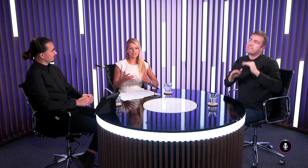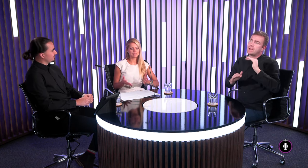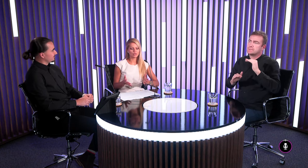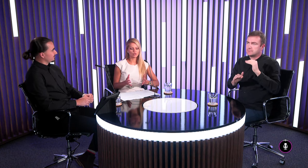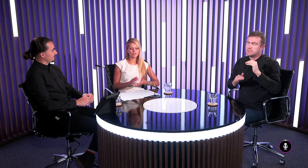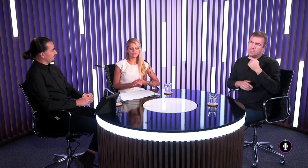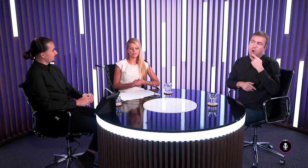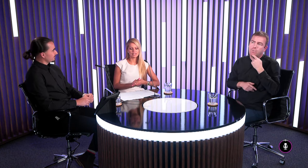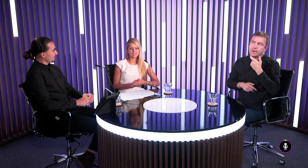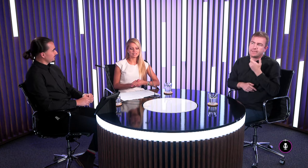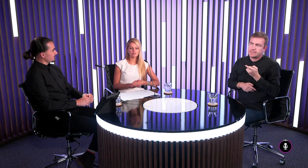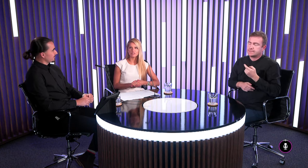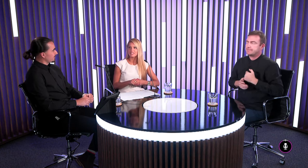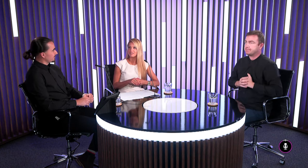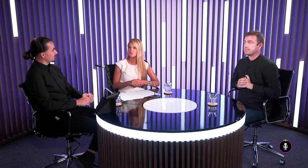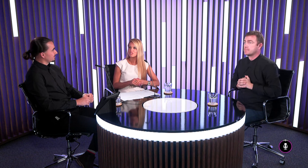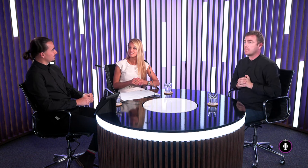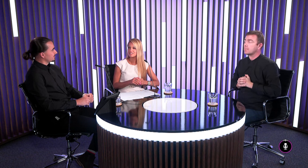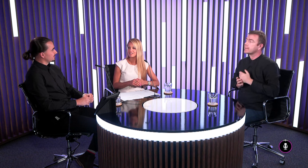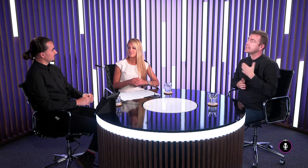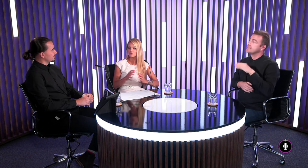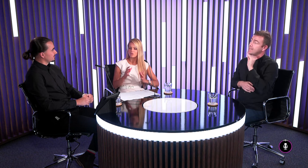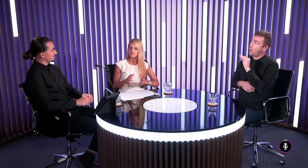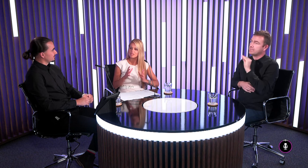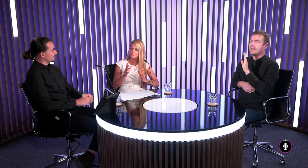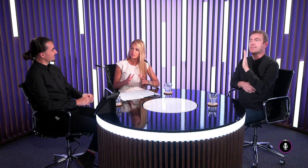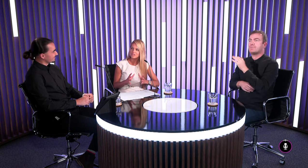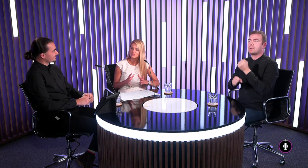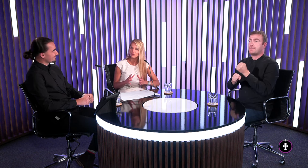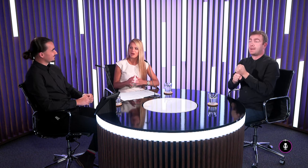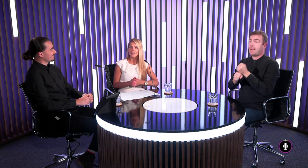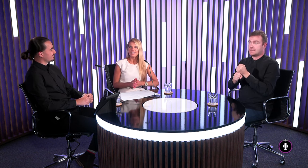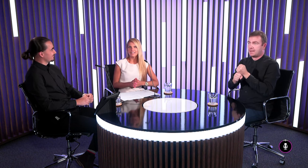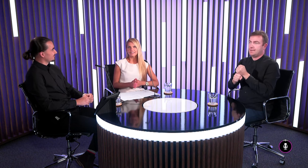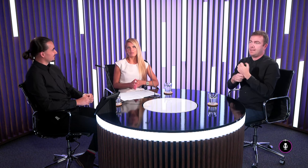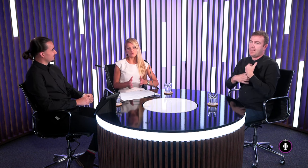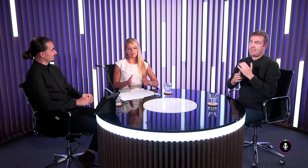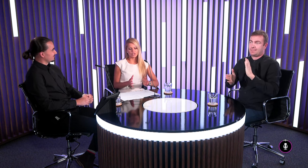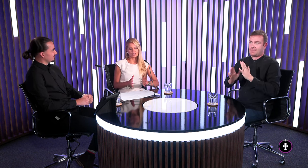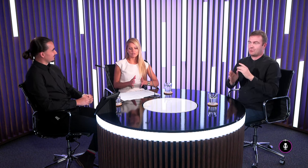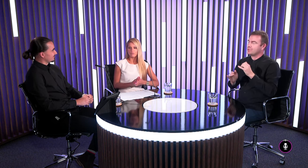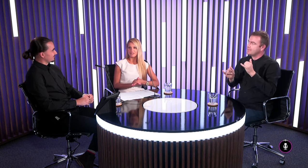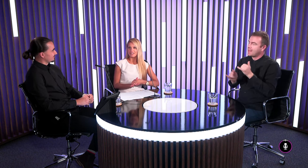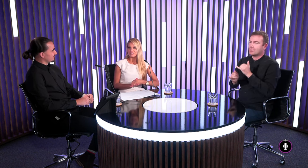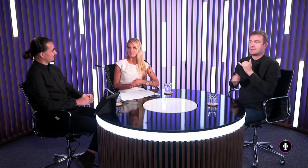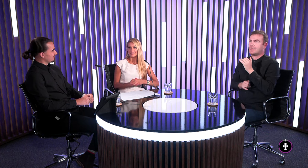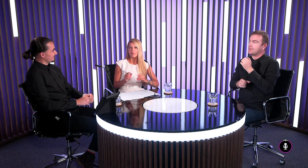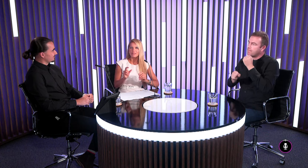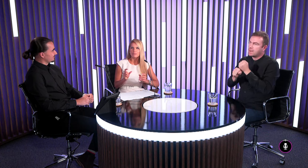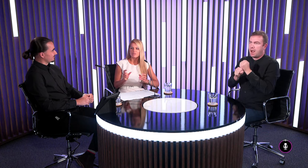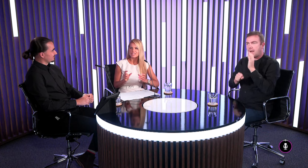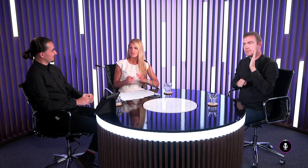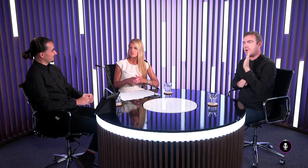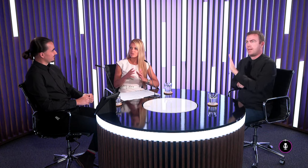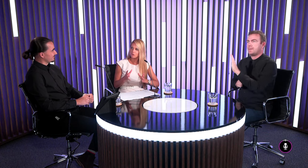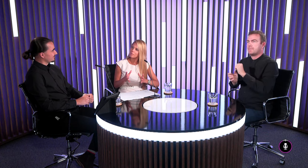Kým prejdeme k tomu že vlastne tá funkcia tlmočníka sa stala vašou naozaj profesió tak môžeme povedať že vlastne tomu predchádzala taká